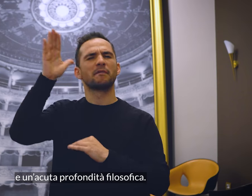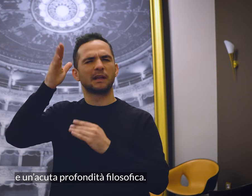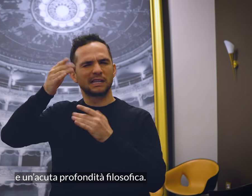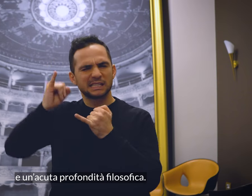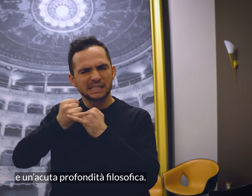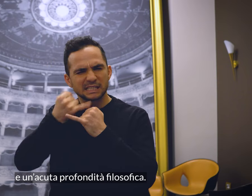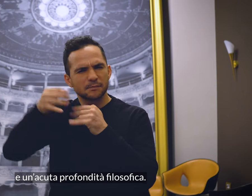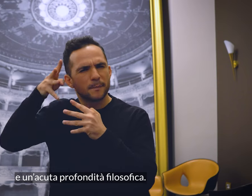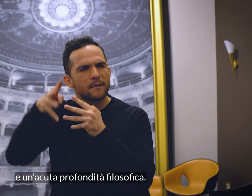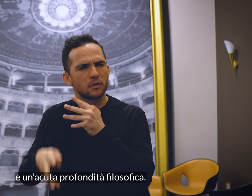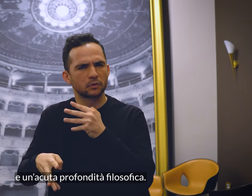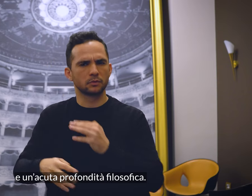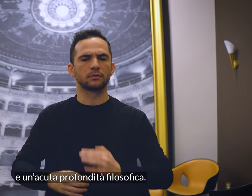profondità filosofica.